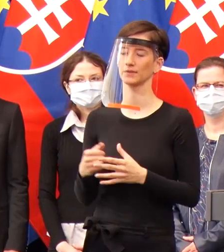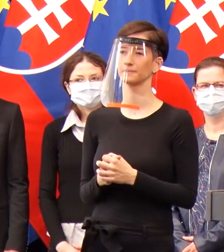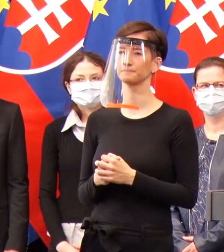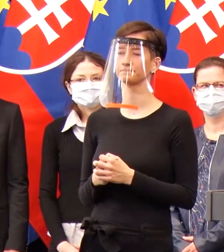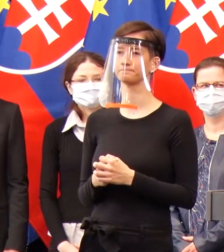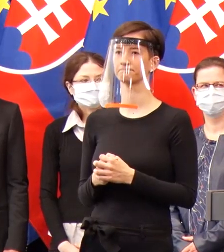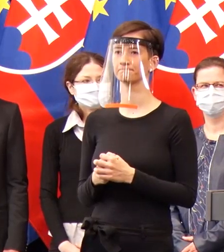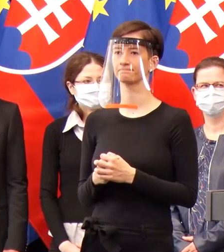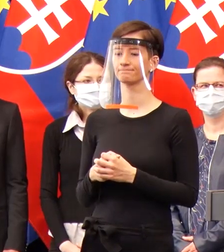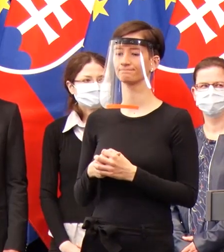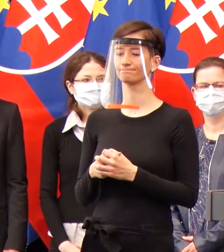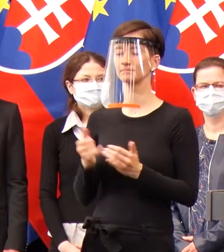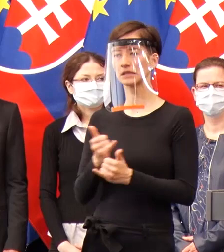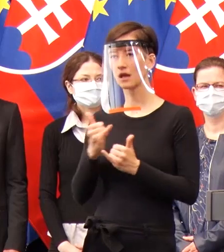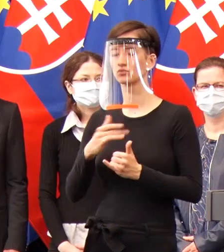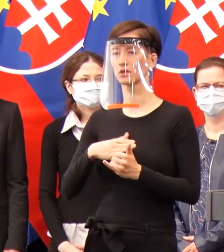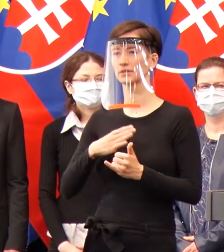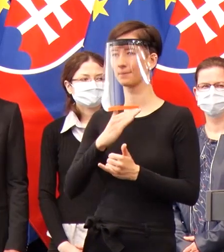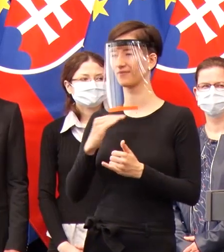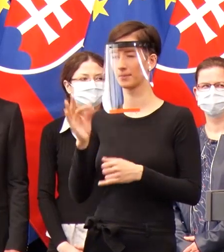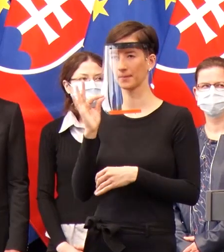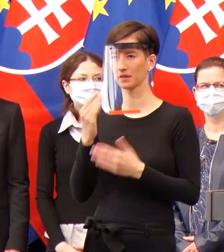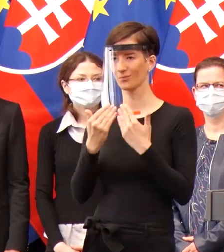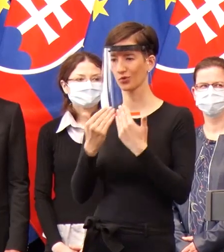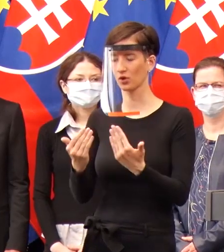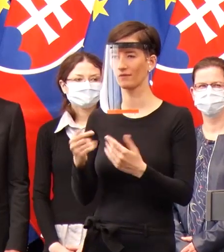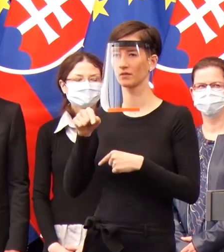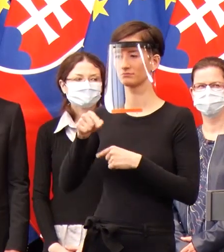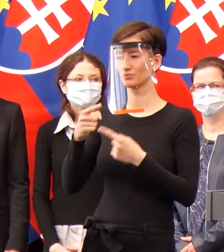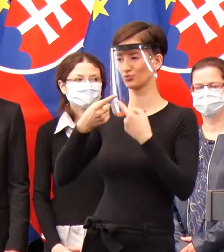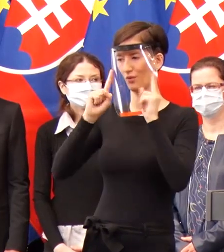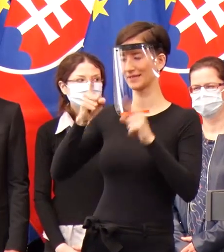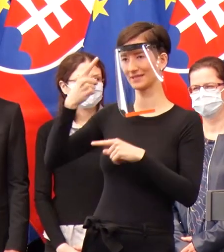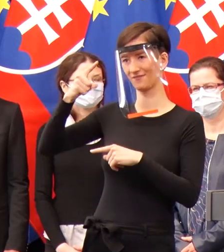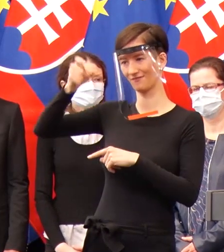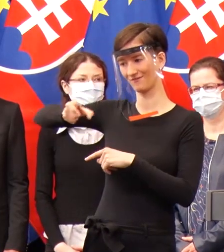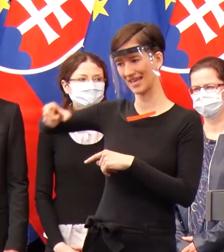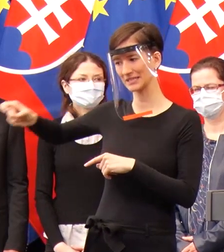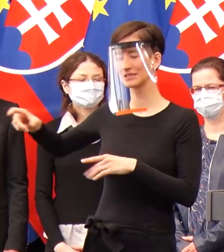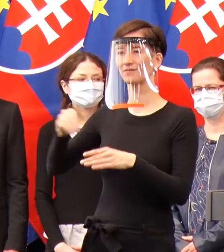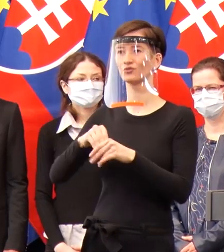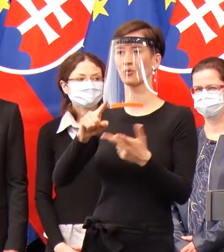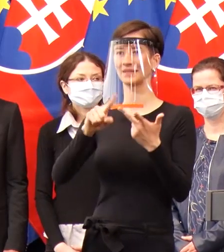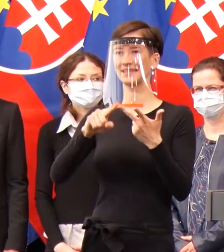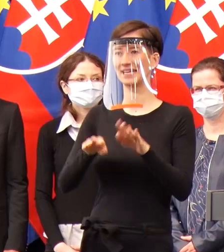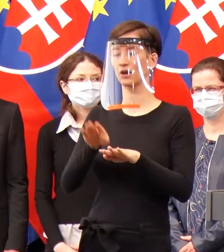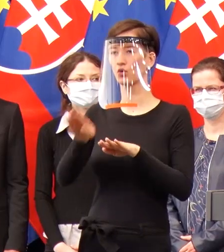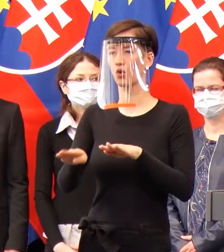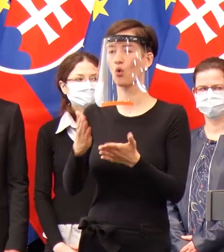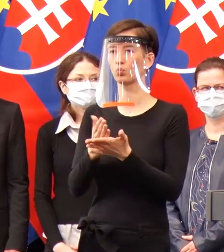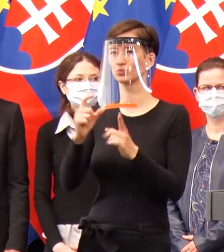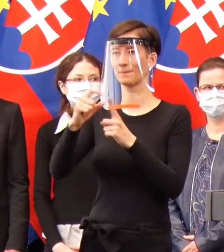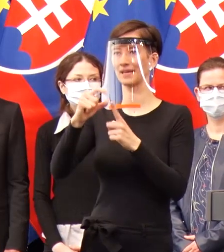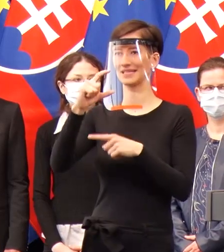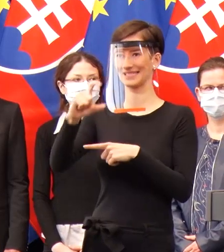za ktorú by som vám chcel ešte raz všetkým poďakovať, sme minimálne zabezpečili, že ten krok PCR testov máme vyriešený na veľmi,